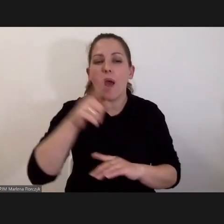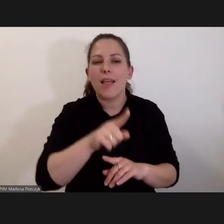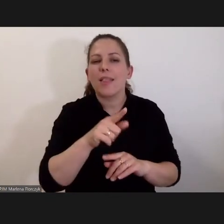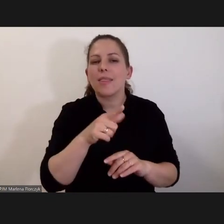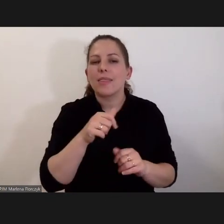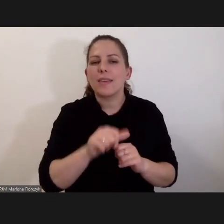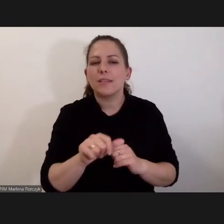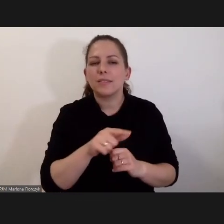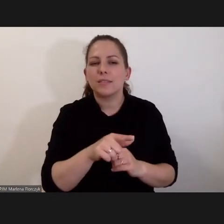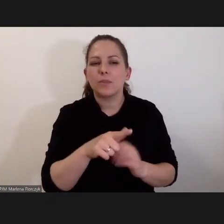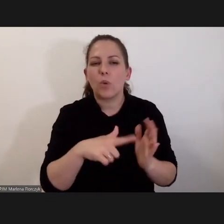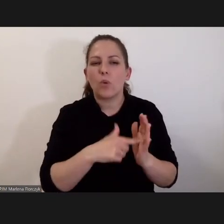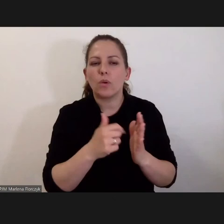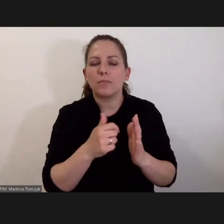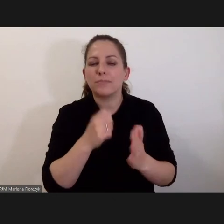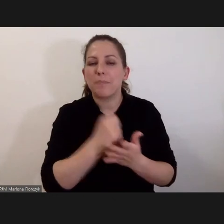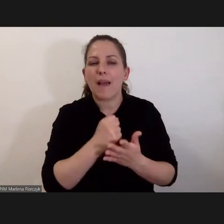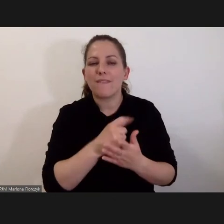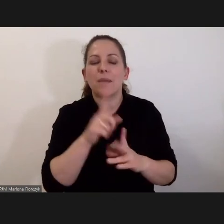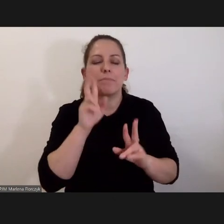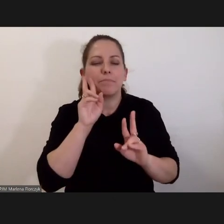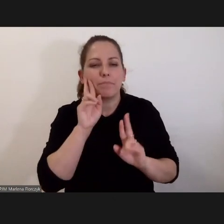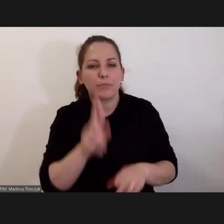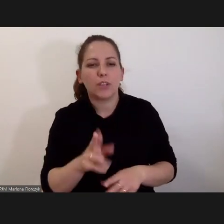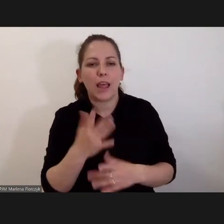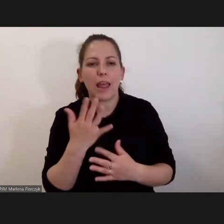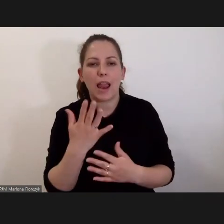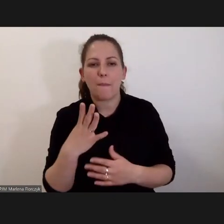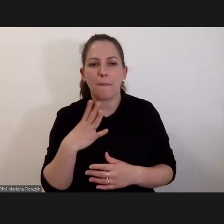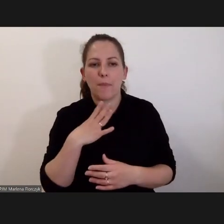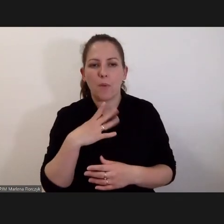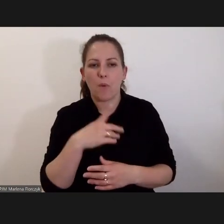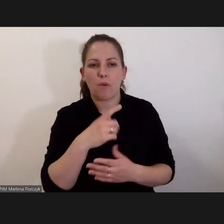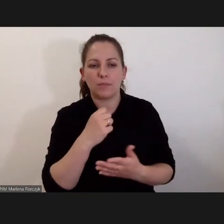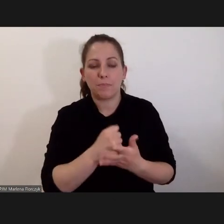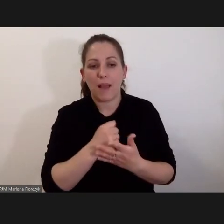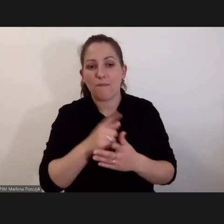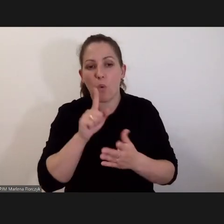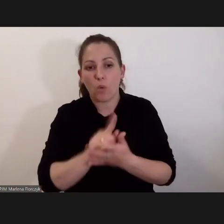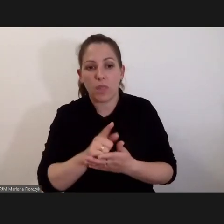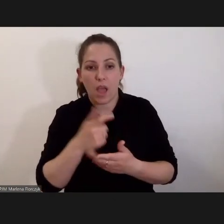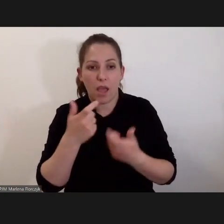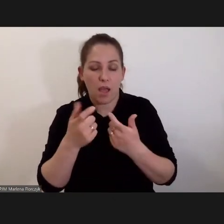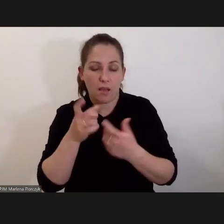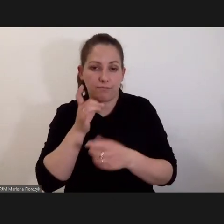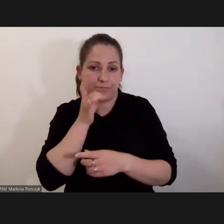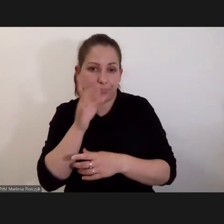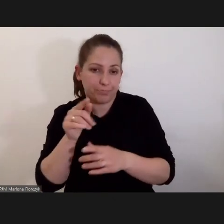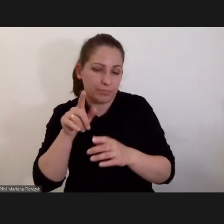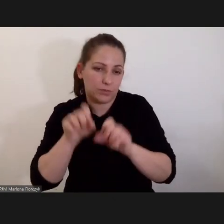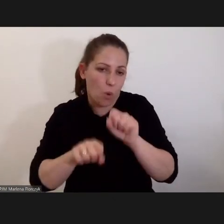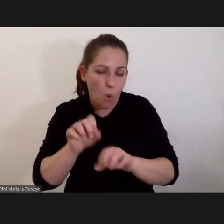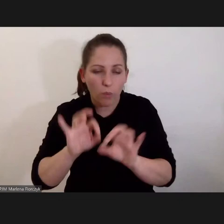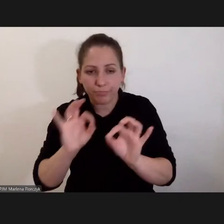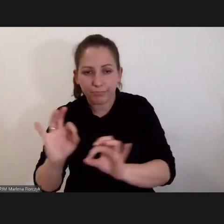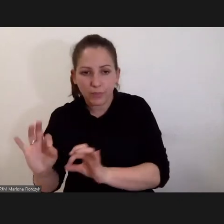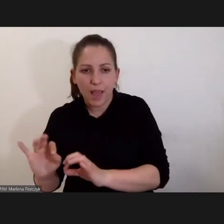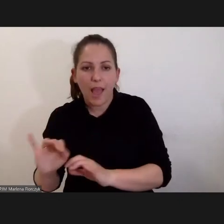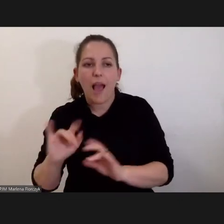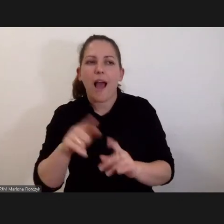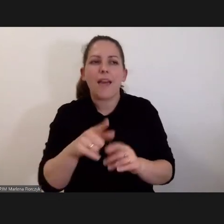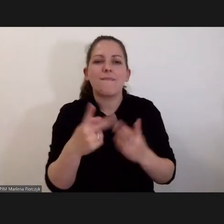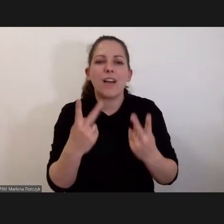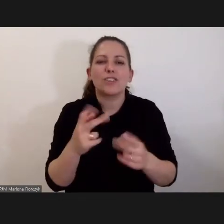sprawa tego, ile rzeczywiście spraw uda nam się osądzić, ale jakie te side effects